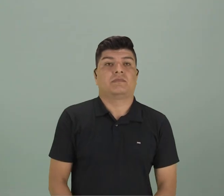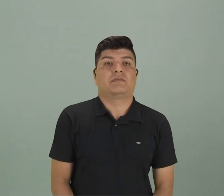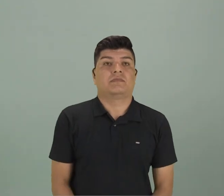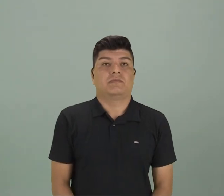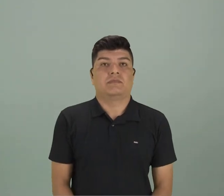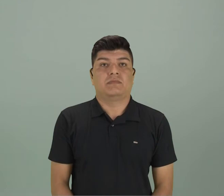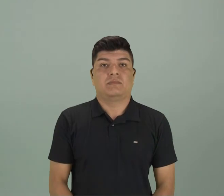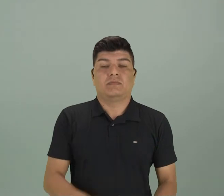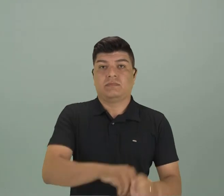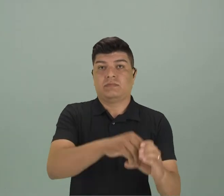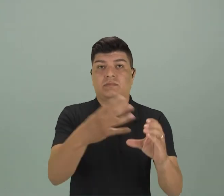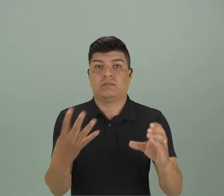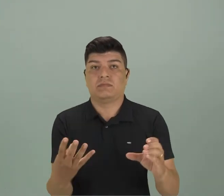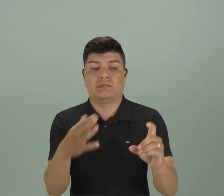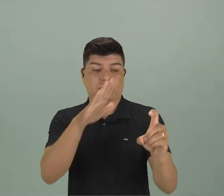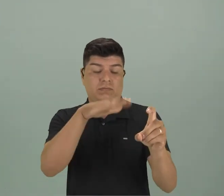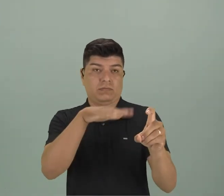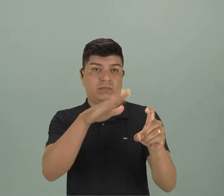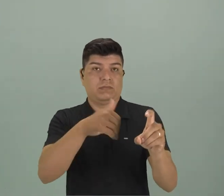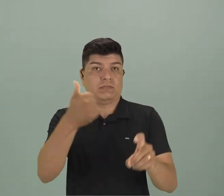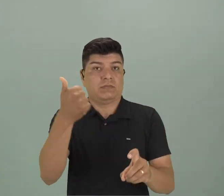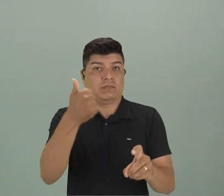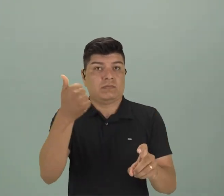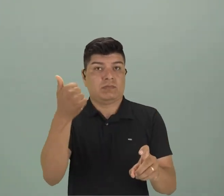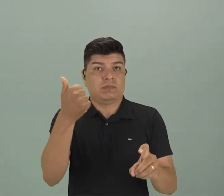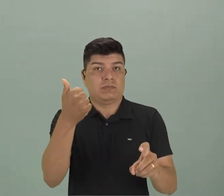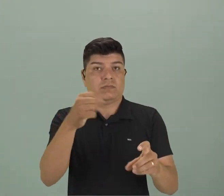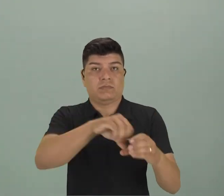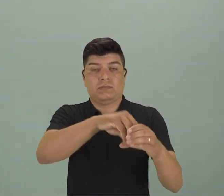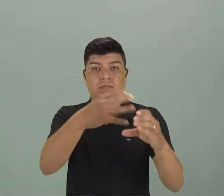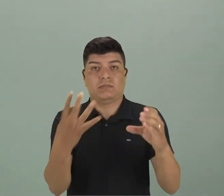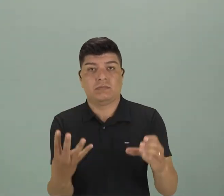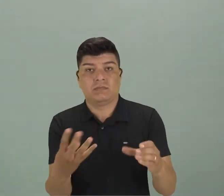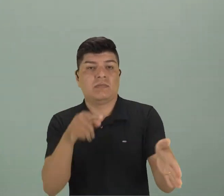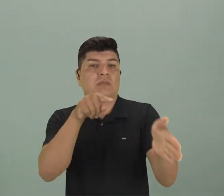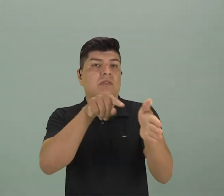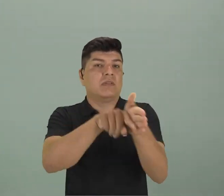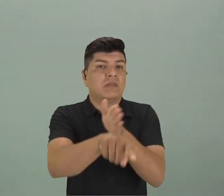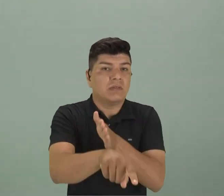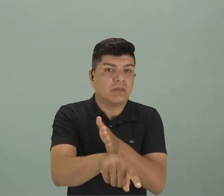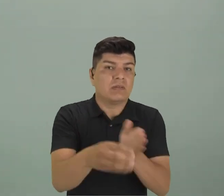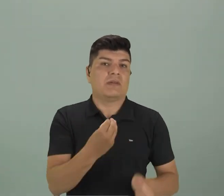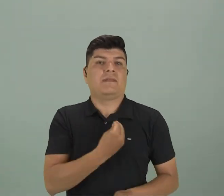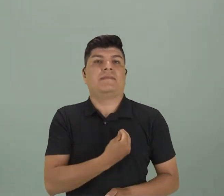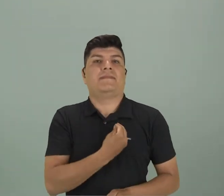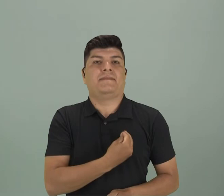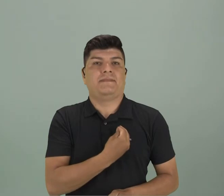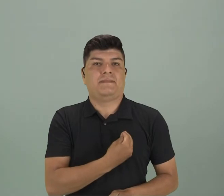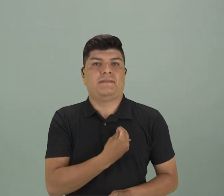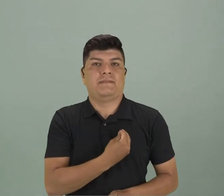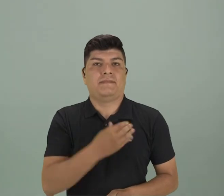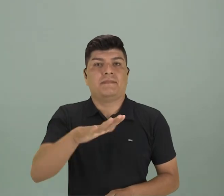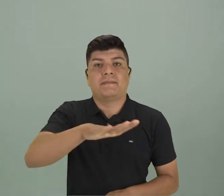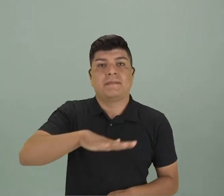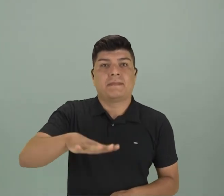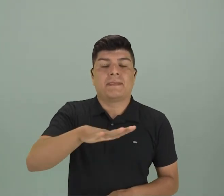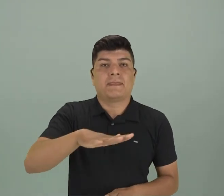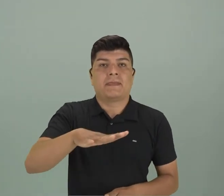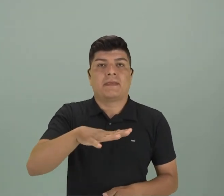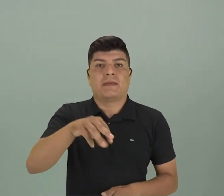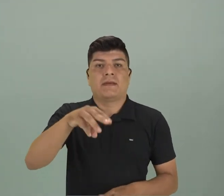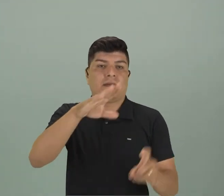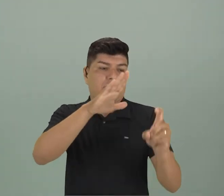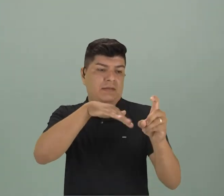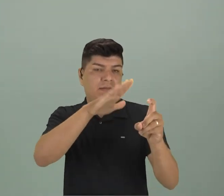Las características del mito. La primera característica trata de una pregunta existencial. La base del mito